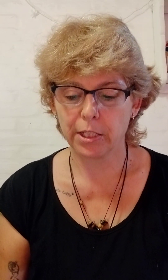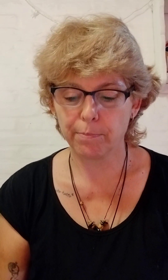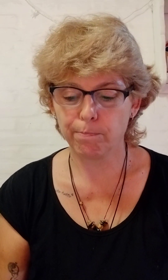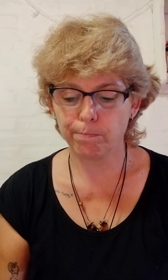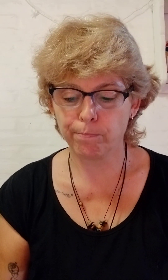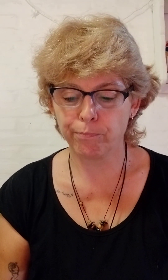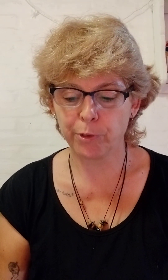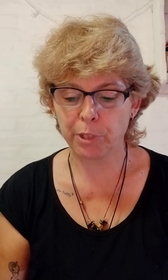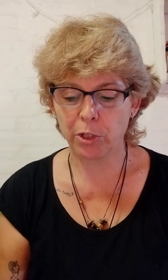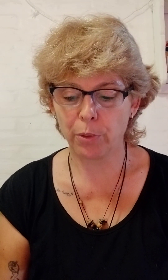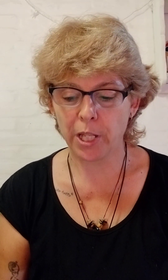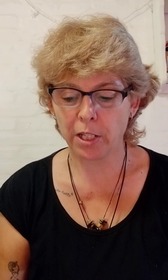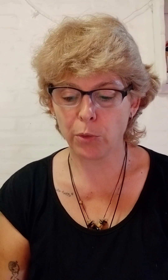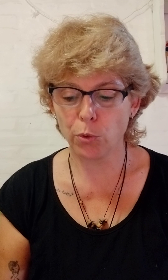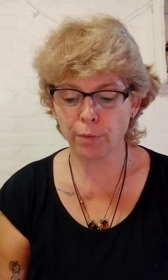No me quiero olvidar a ninguno.